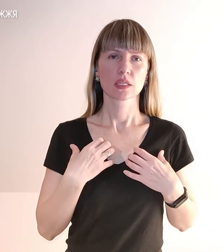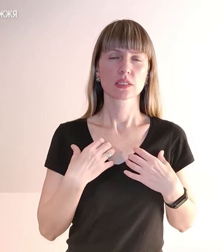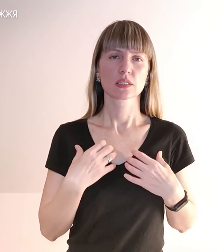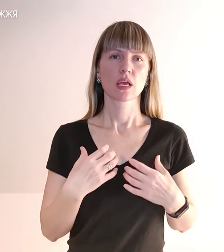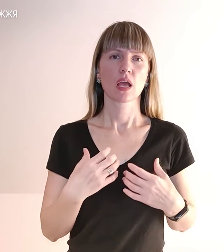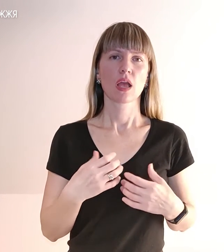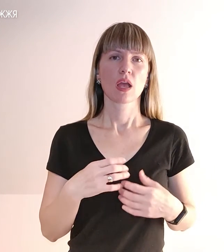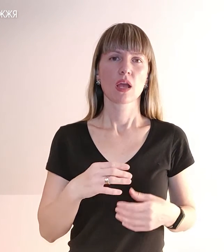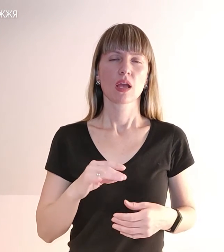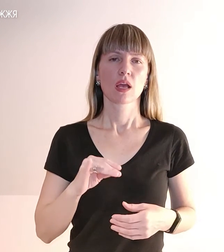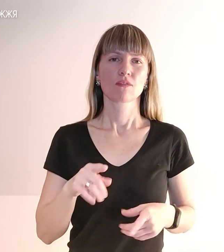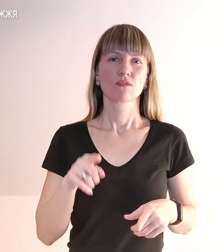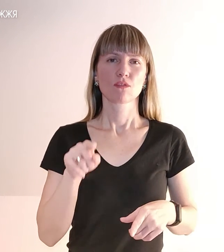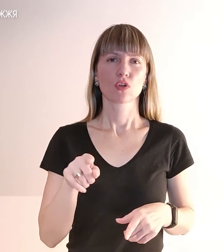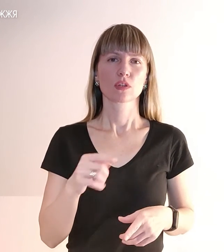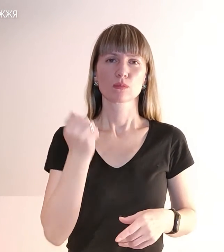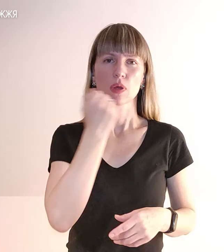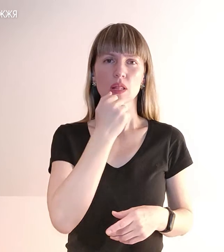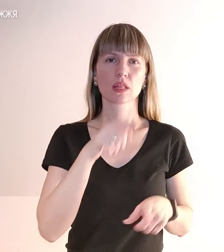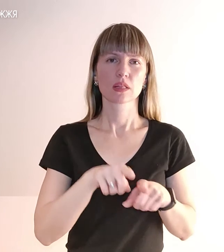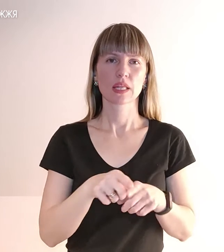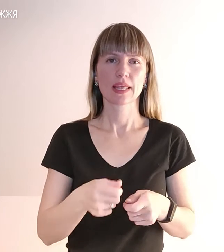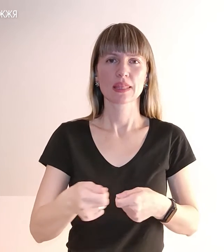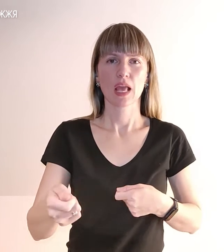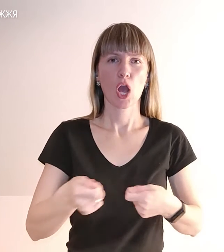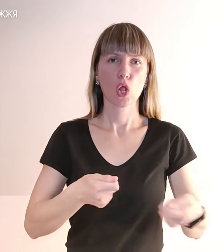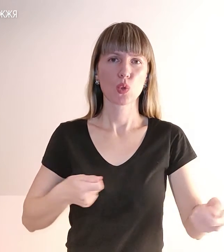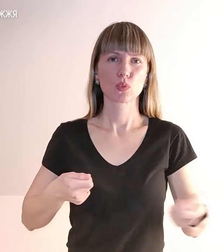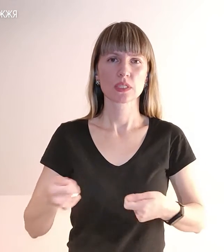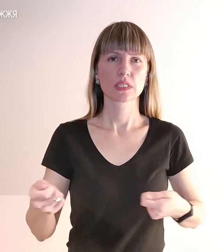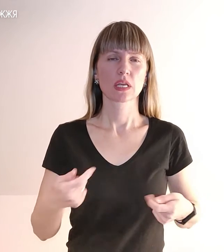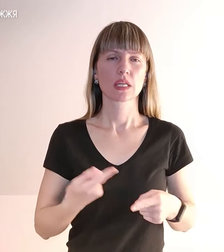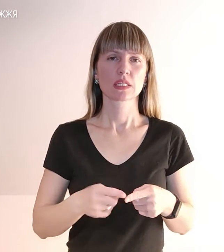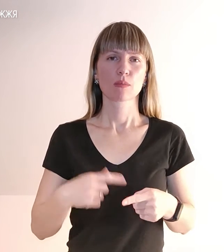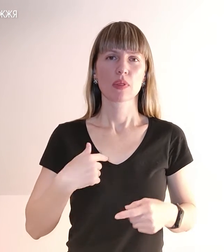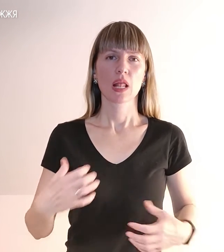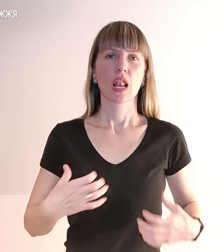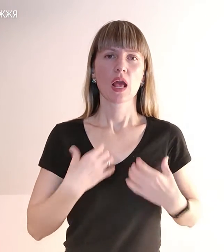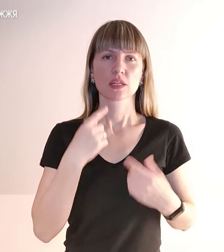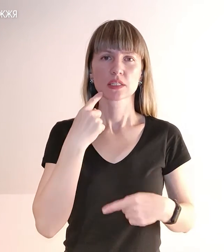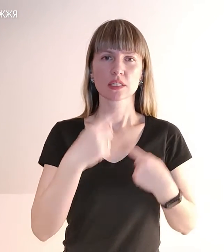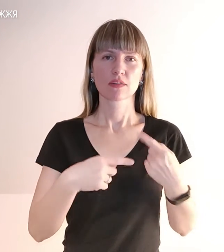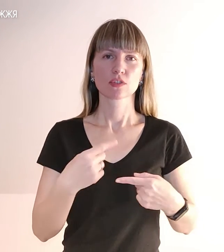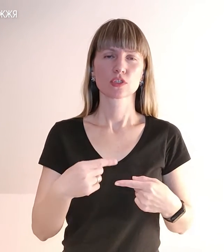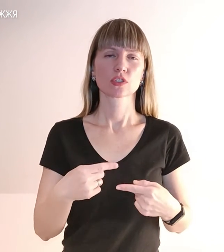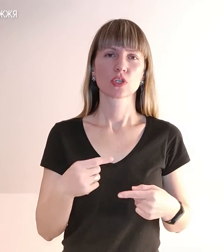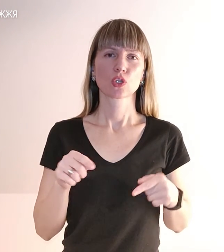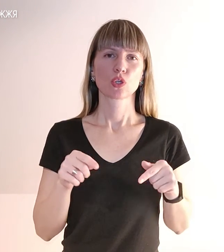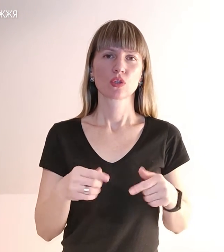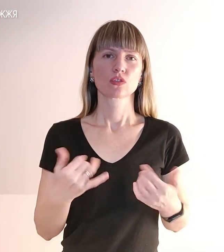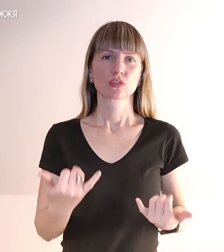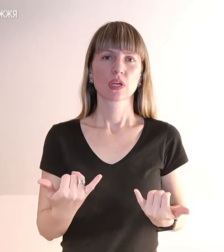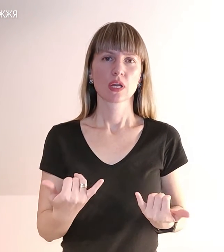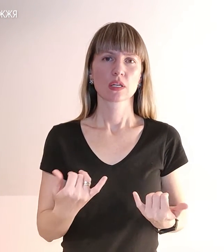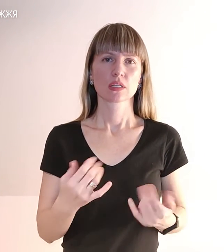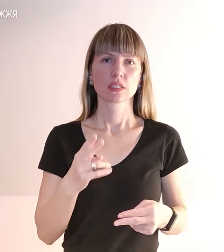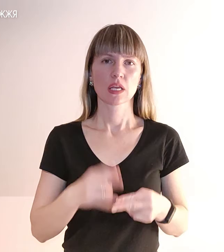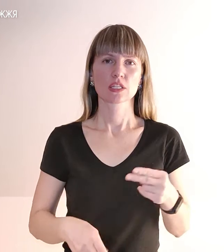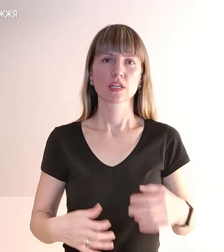Тобто, вони такі в усі сторони тягнуться. І це мене лякало завжди. Ну, тут, мабуть, закінчився страх. Просто,